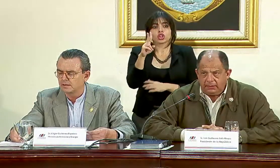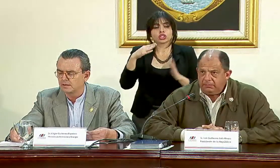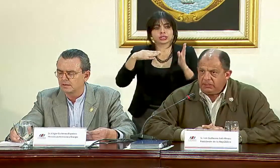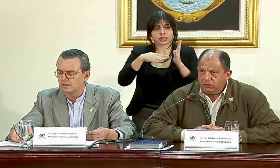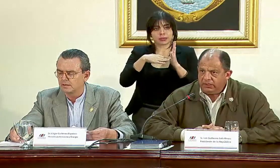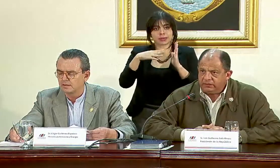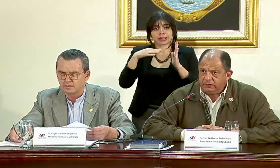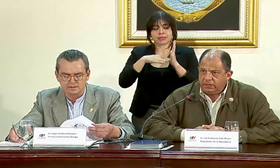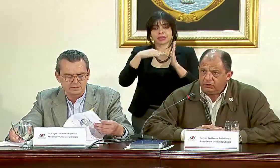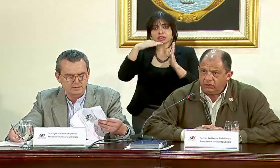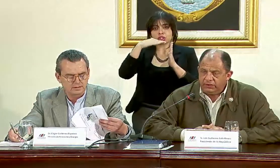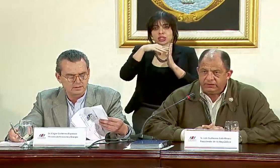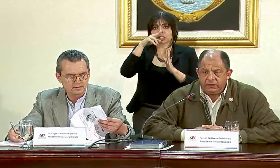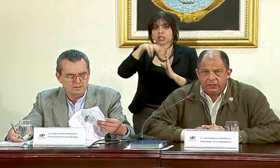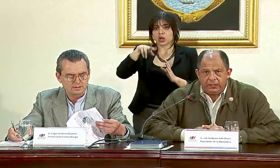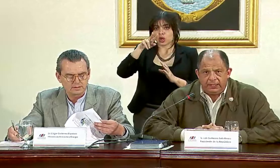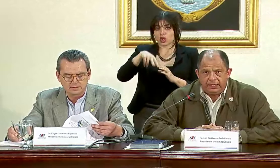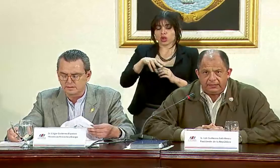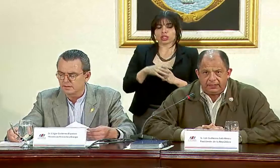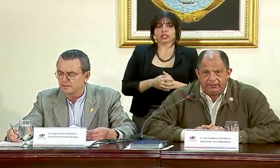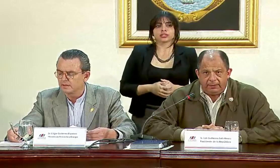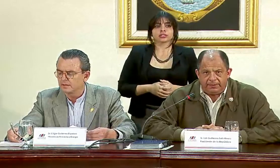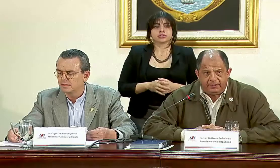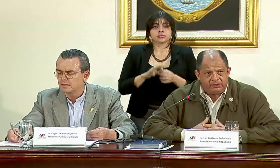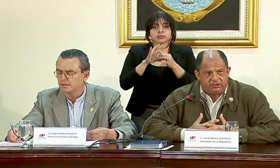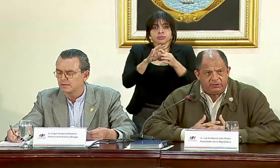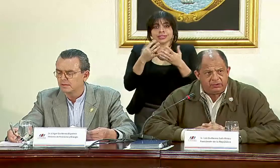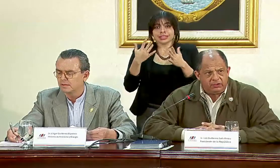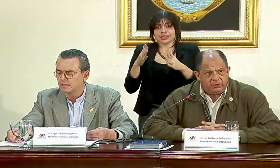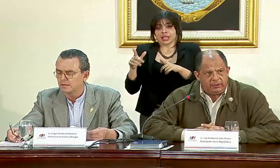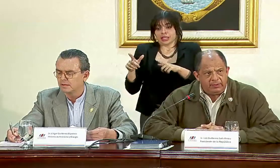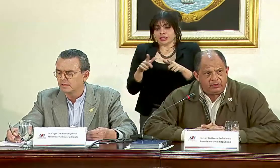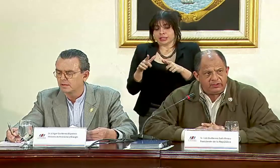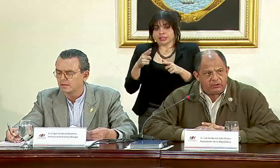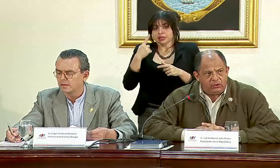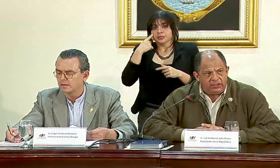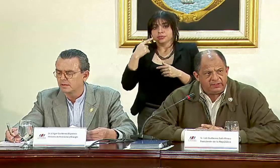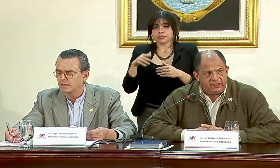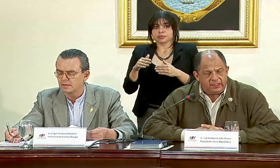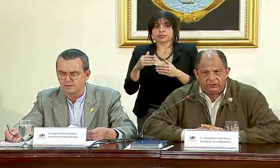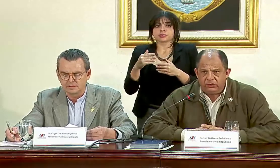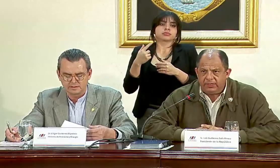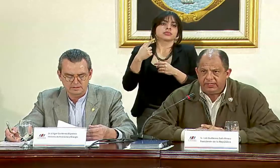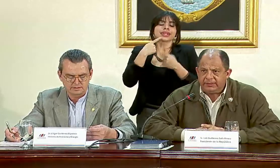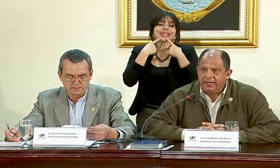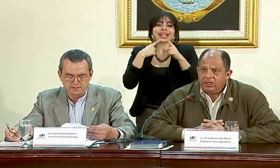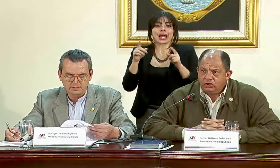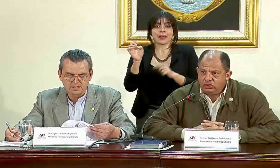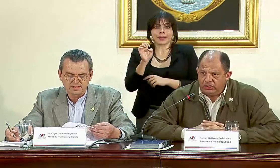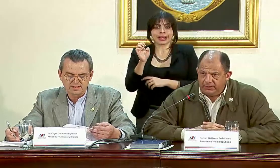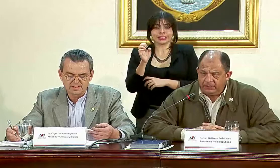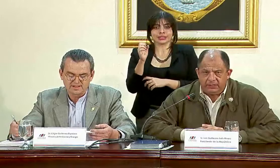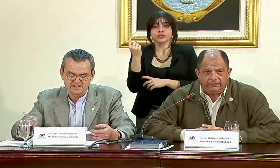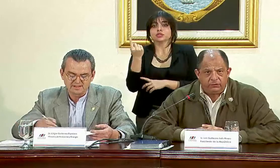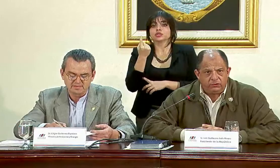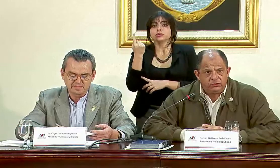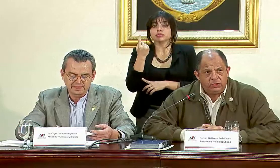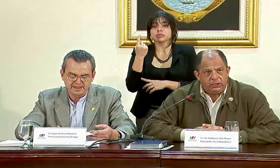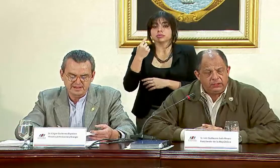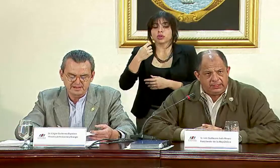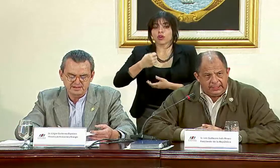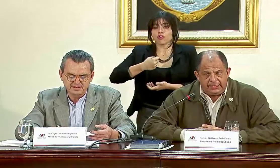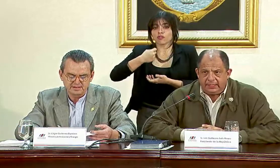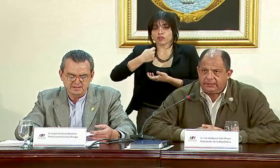millones de colones que se habían previsto, alrededor de 12 mil millones de colones en el decreto de emergencia, solamente de